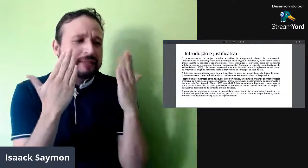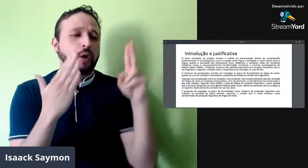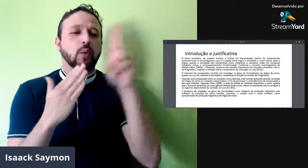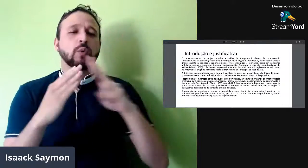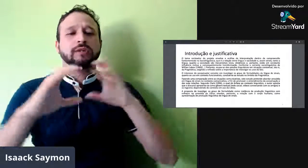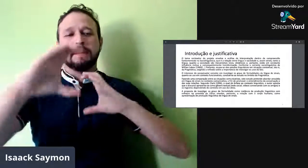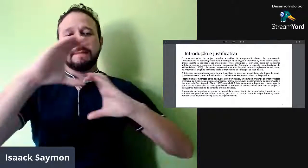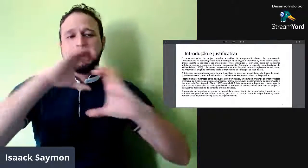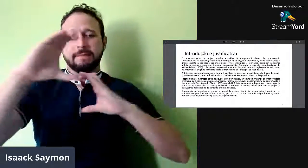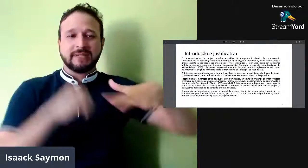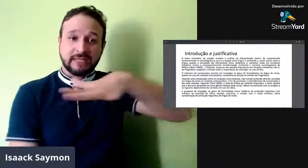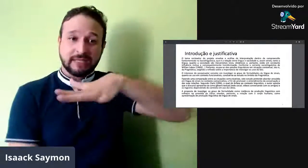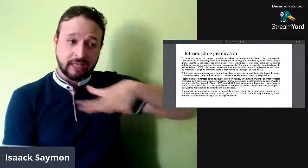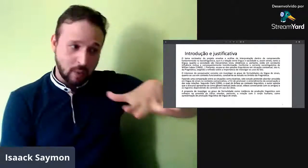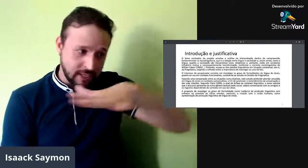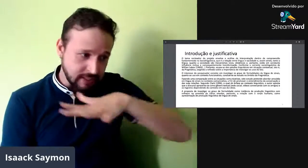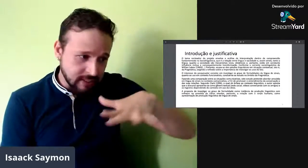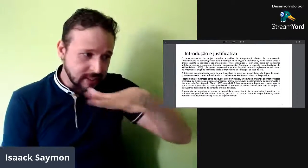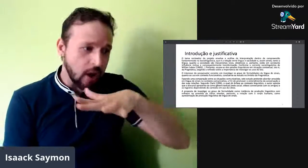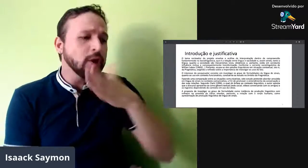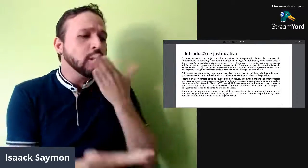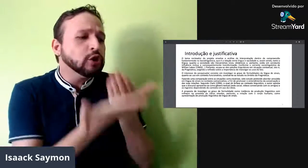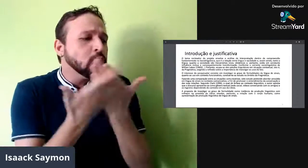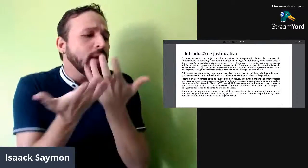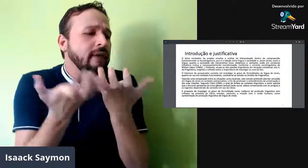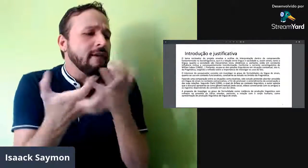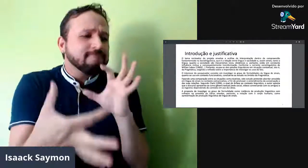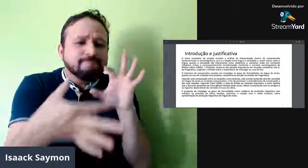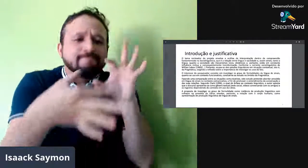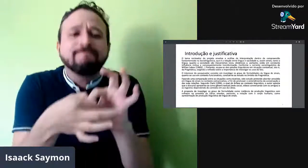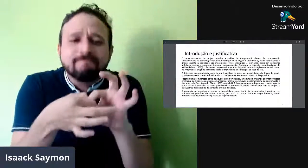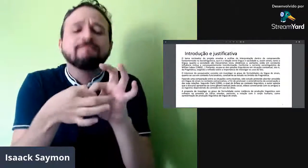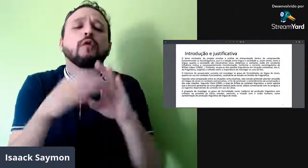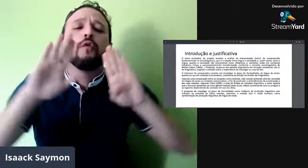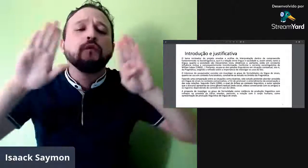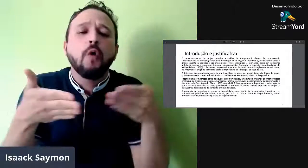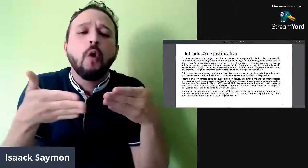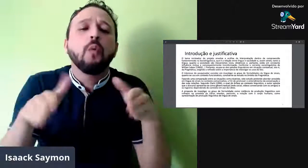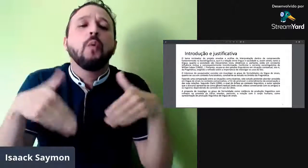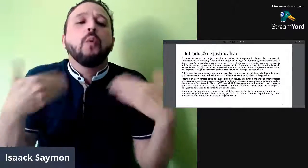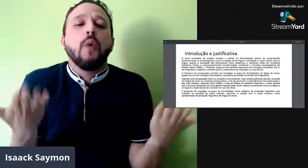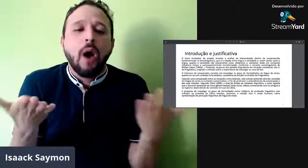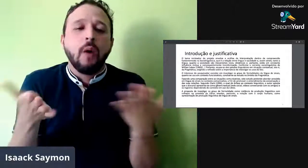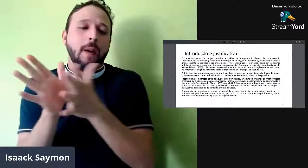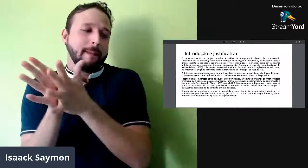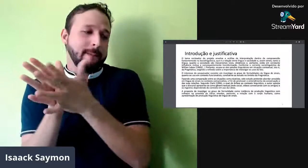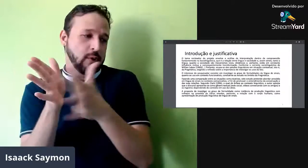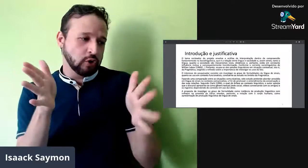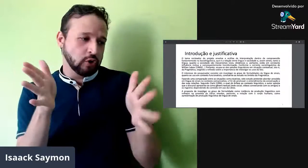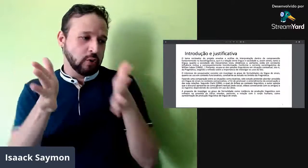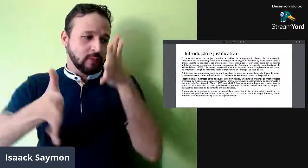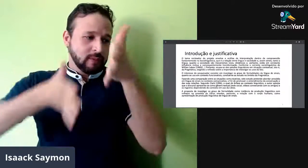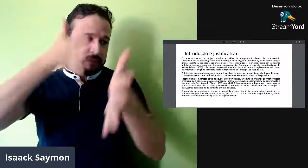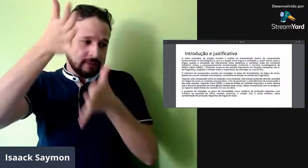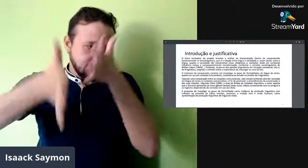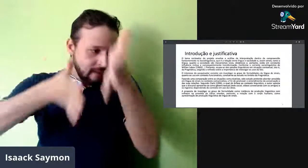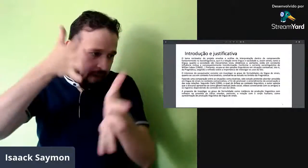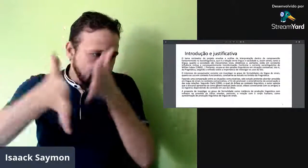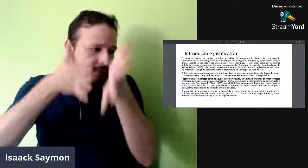Por isso que eu estou fazendo ali uma comparação de algumas comunicações, né, algumas situações comunicativas. E o foco é